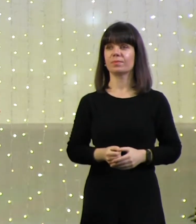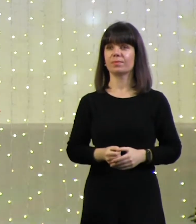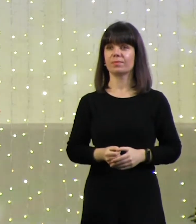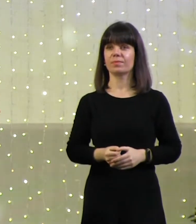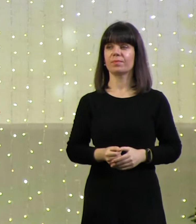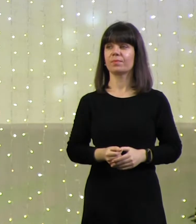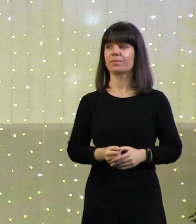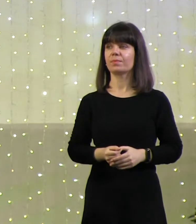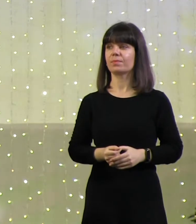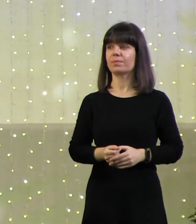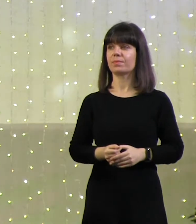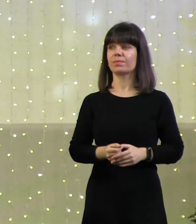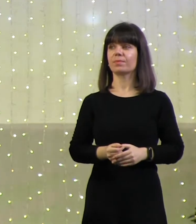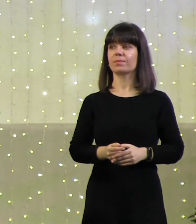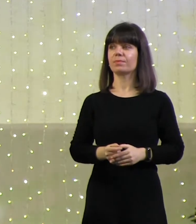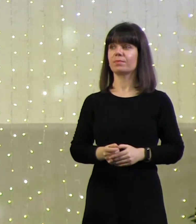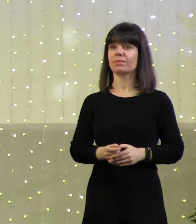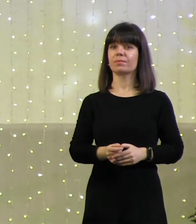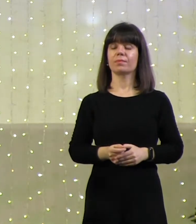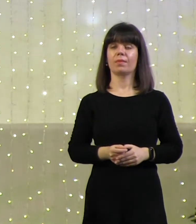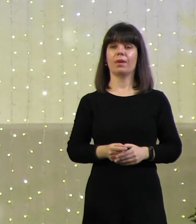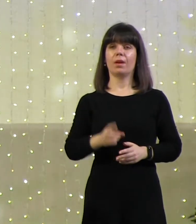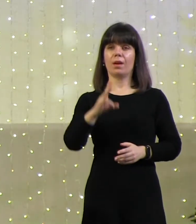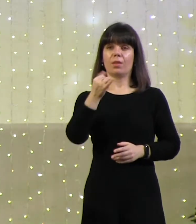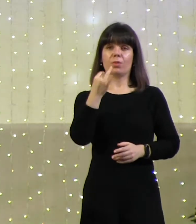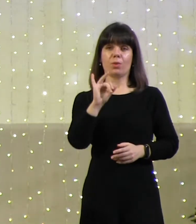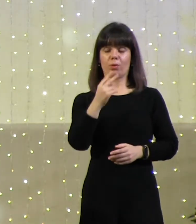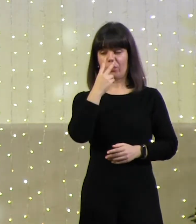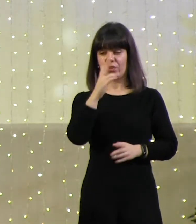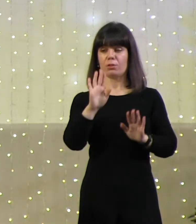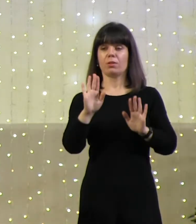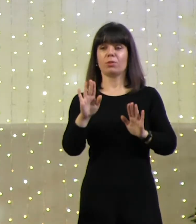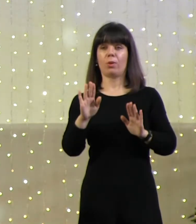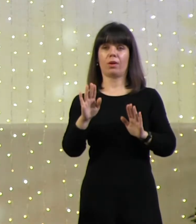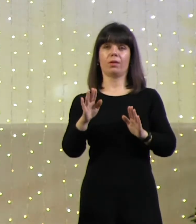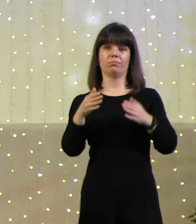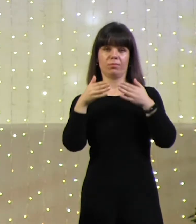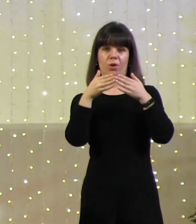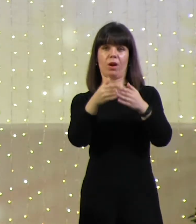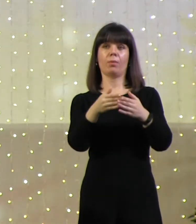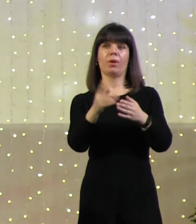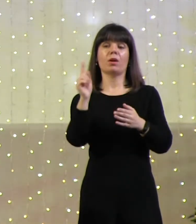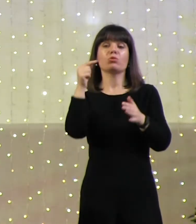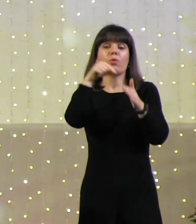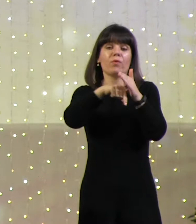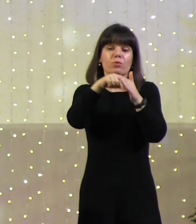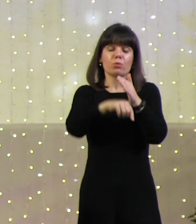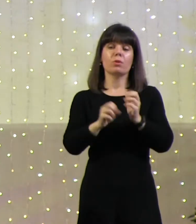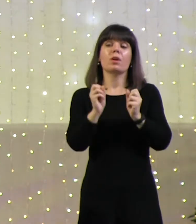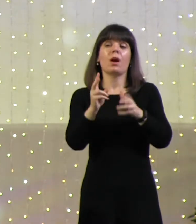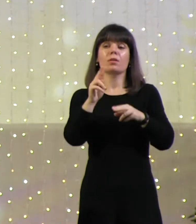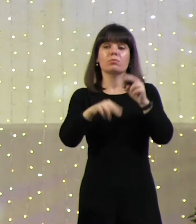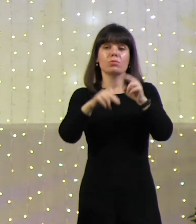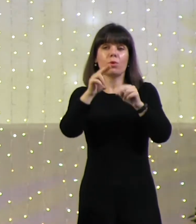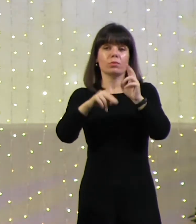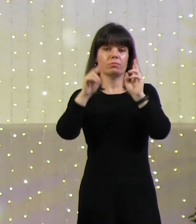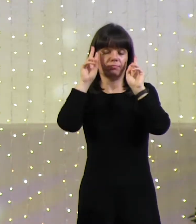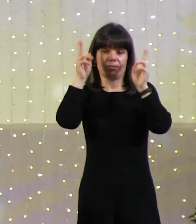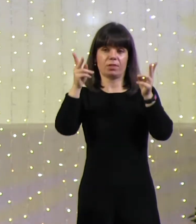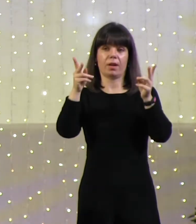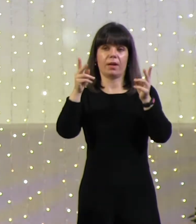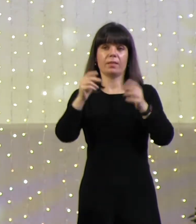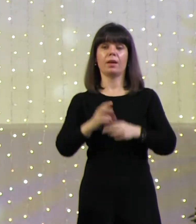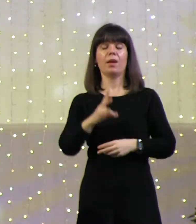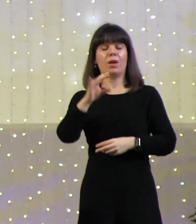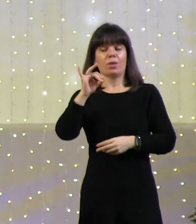Оболочка, что внутри, как, куда, нет. Нет. Бог разговаривает с Ноем очень четко. Он ему